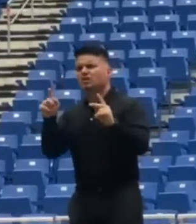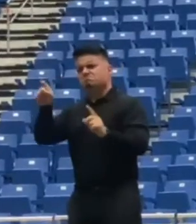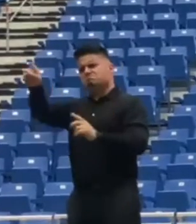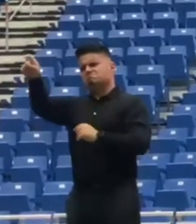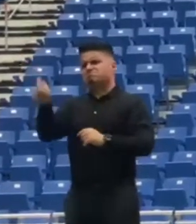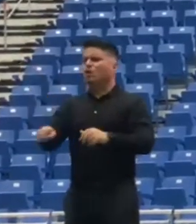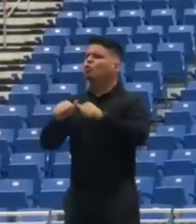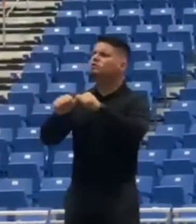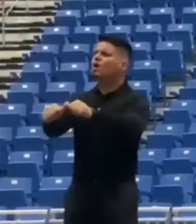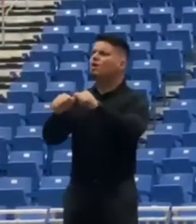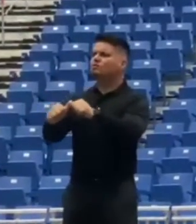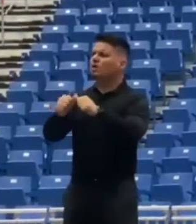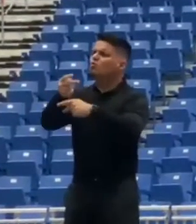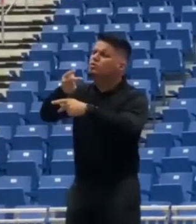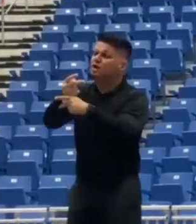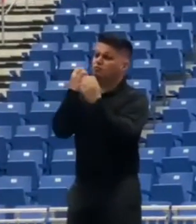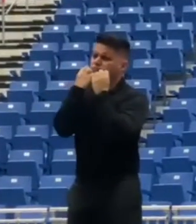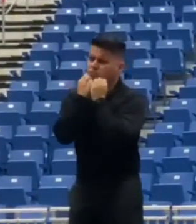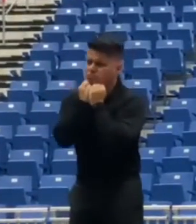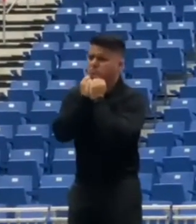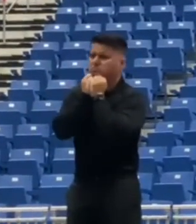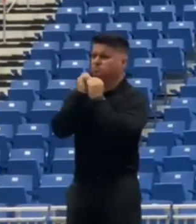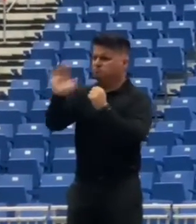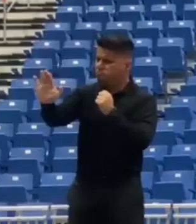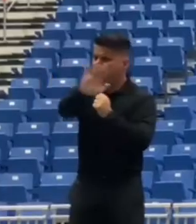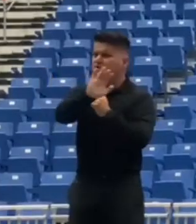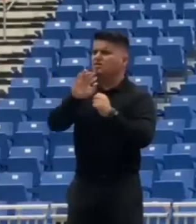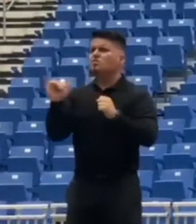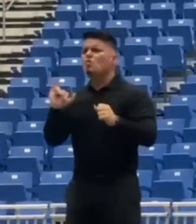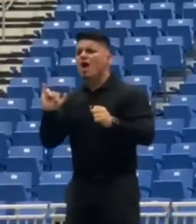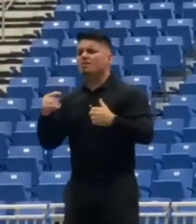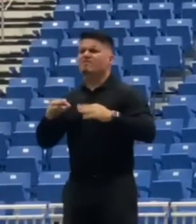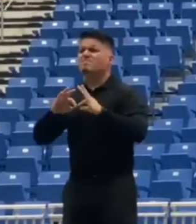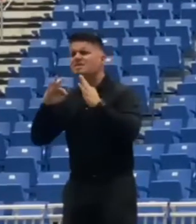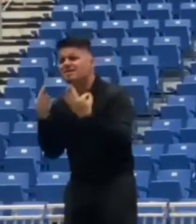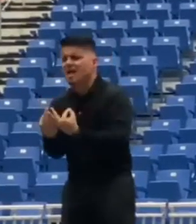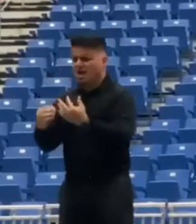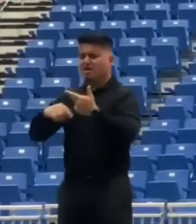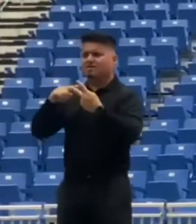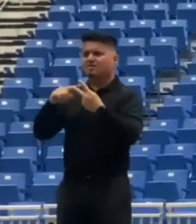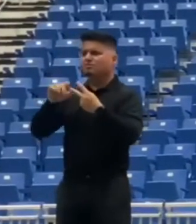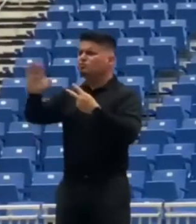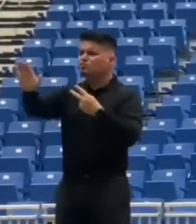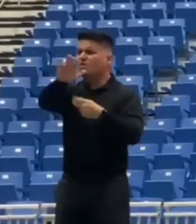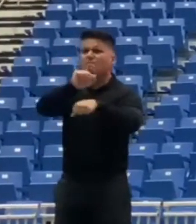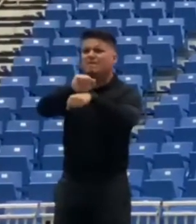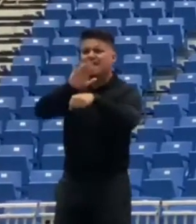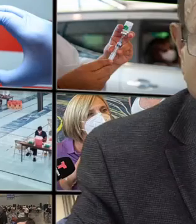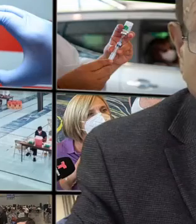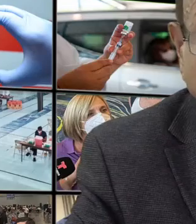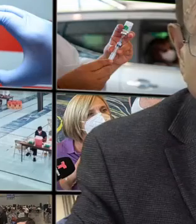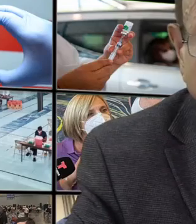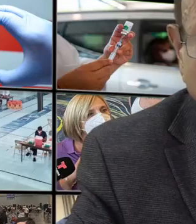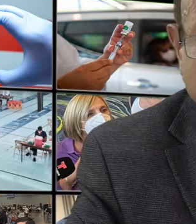medidas necesarias para protegerse a sí mismos, a sus familias, a sus compañeros de trabajo y a toda la comunidad.